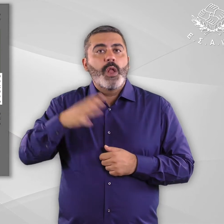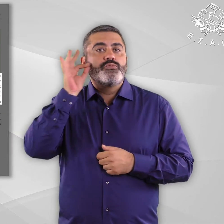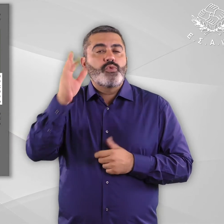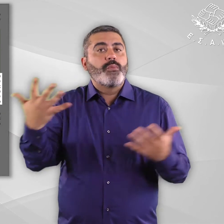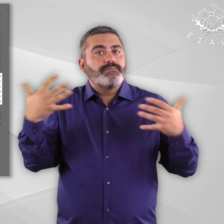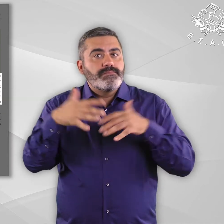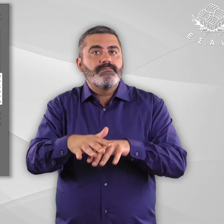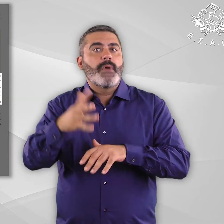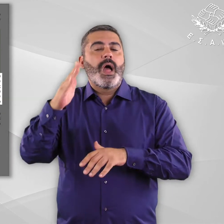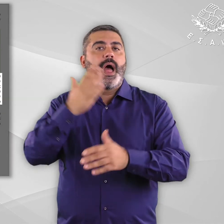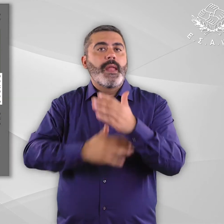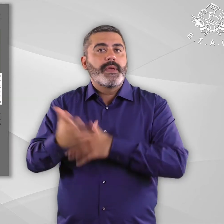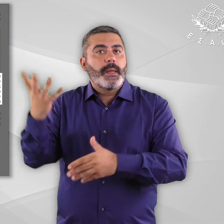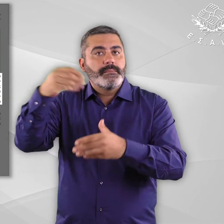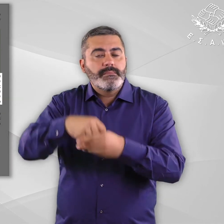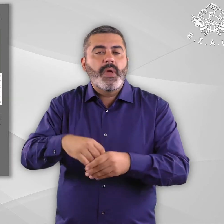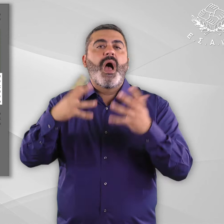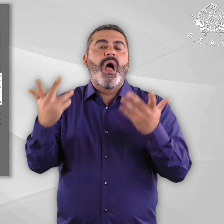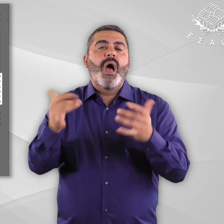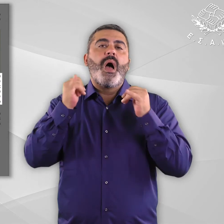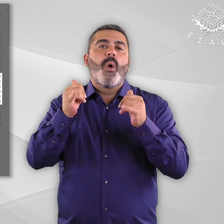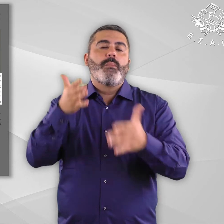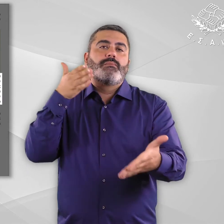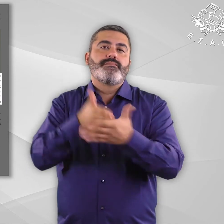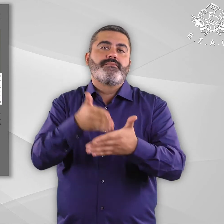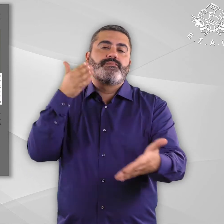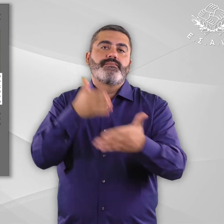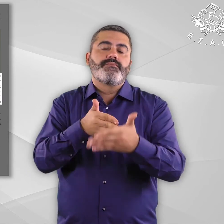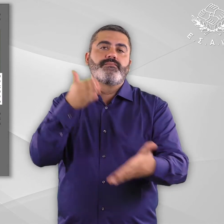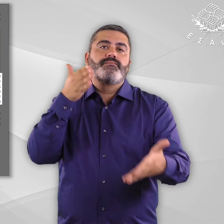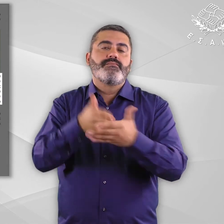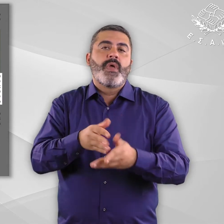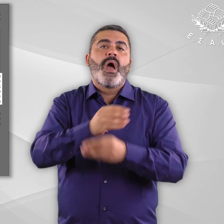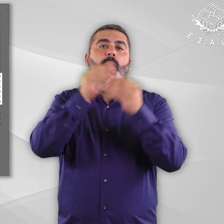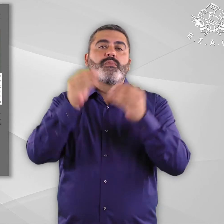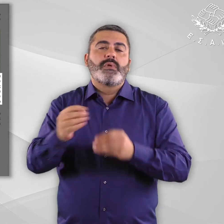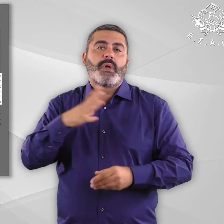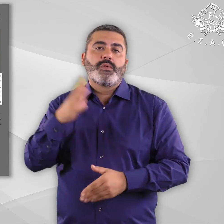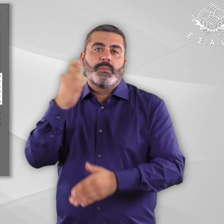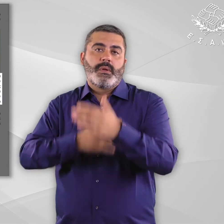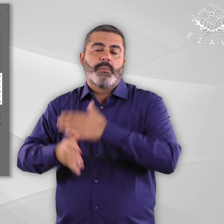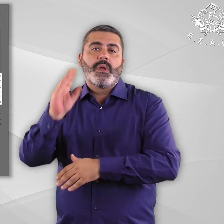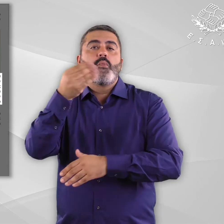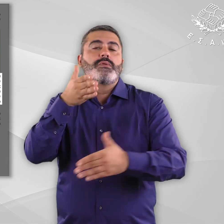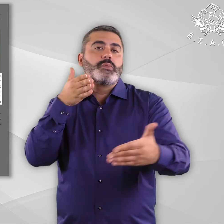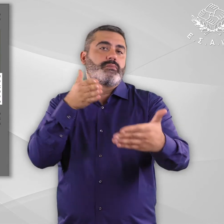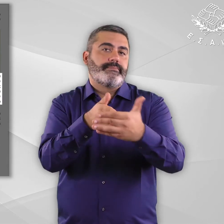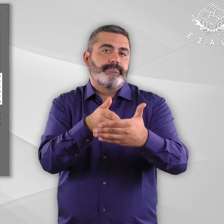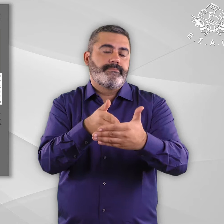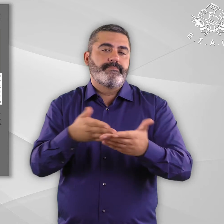αναπηρίας, εξακολουθούν να υφίστανται σοβαρά εμπόδια στην ουσιαστική πρόσβαση των ατόμων με αναπηρία στον πολιτισμό, με αποτέλεσμα την